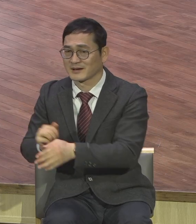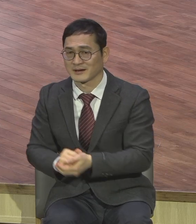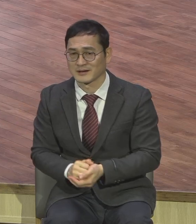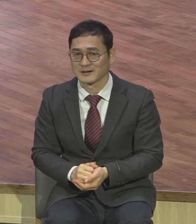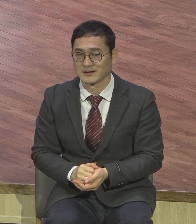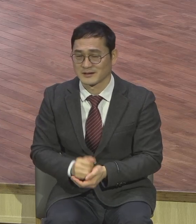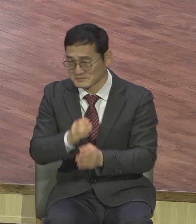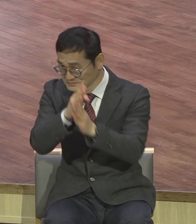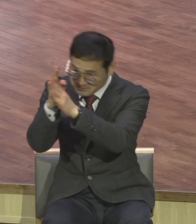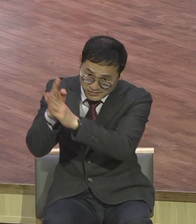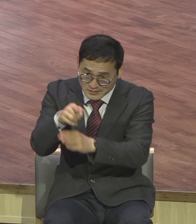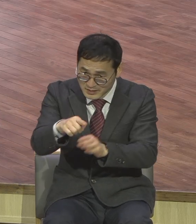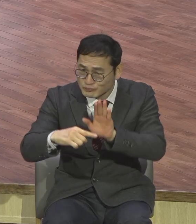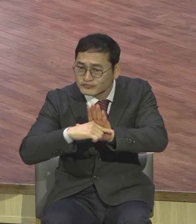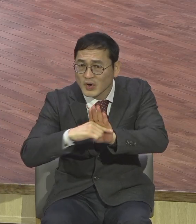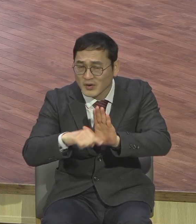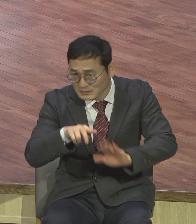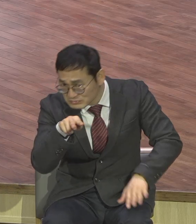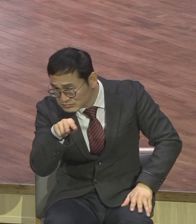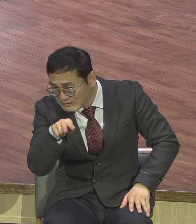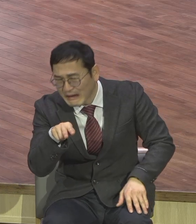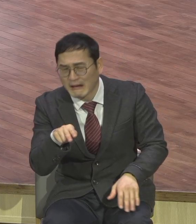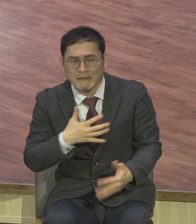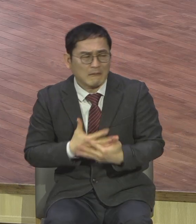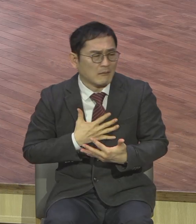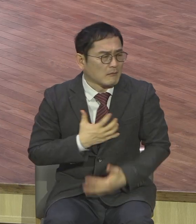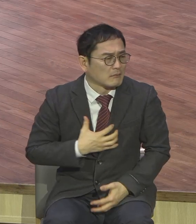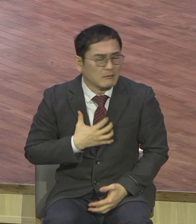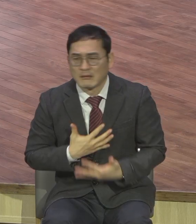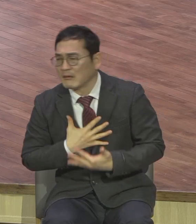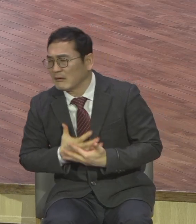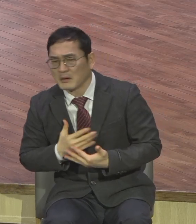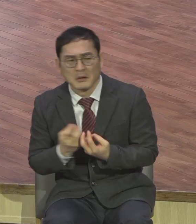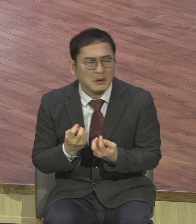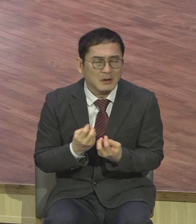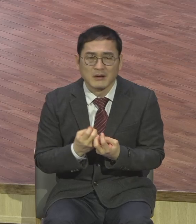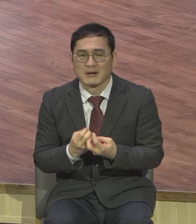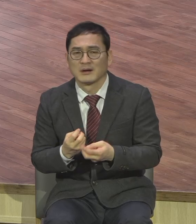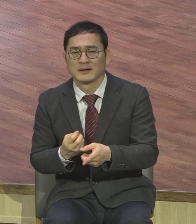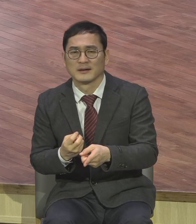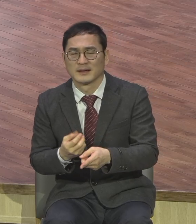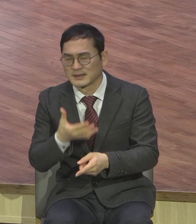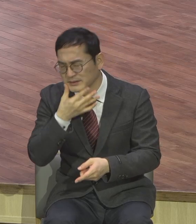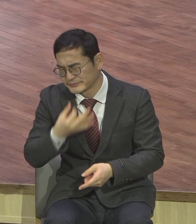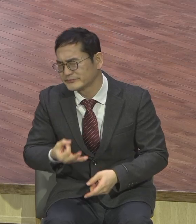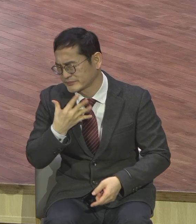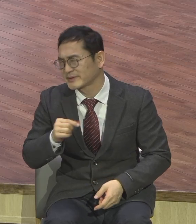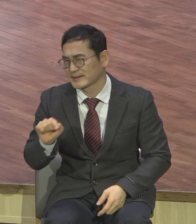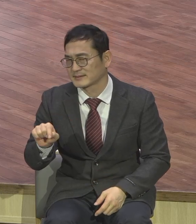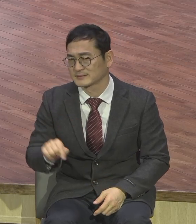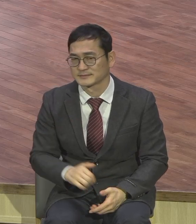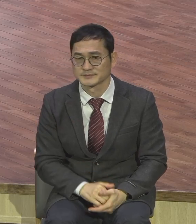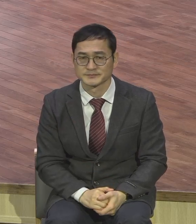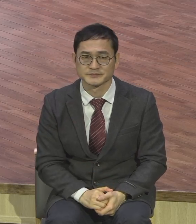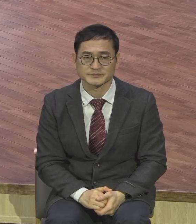시작해 부정으로 끝나 그런 사람은 불행한 사람이에요 주의를 보세요 부정적인